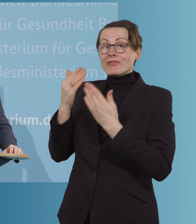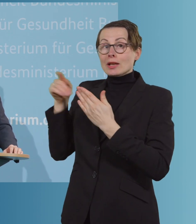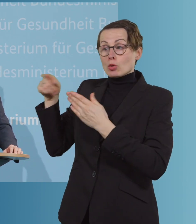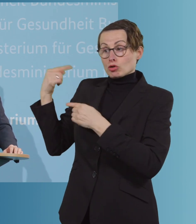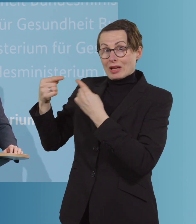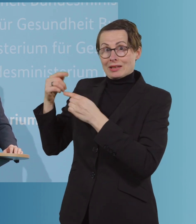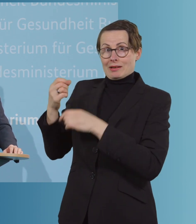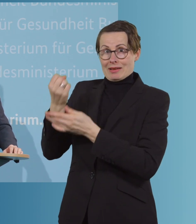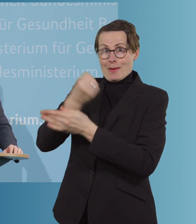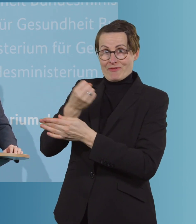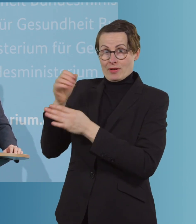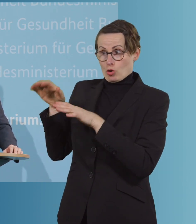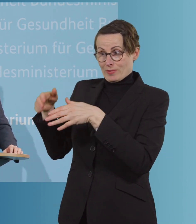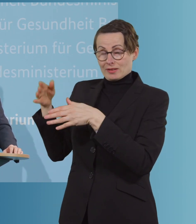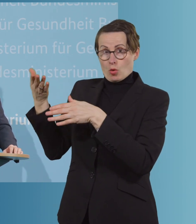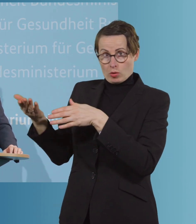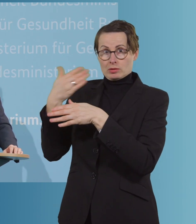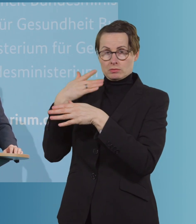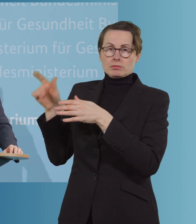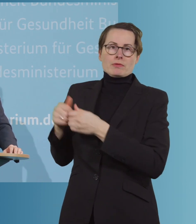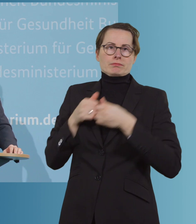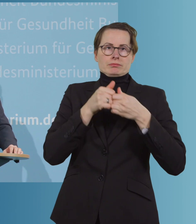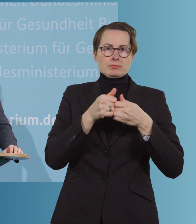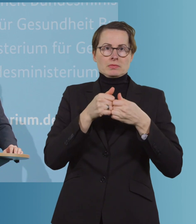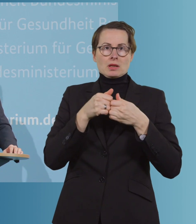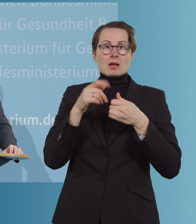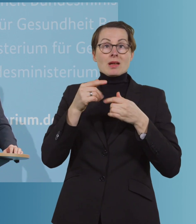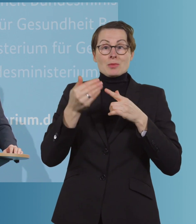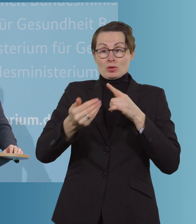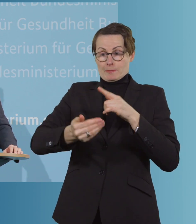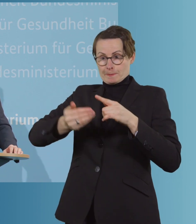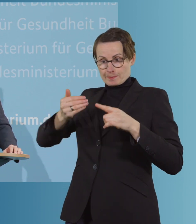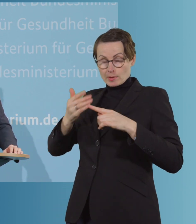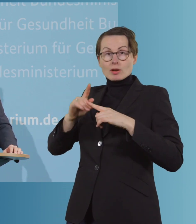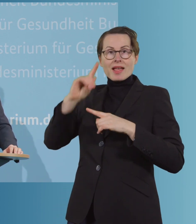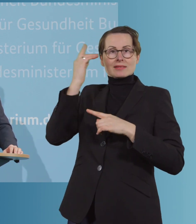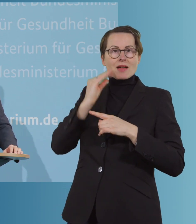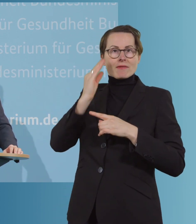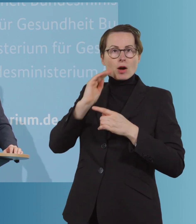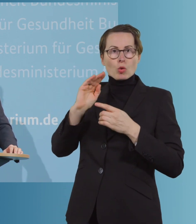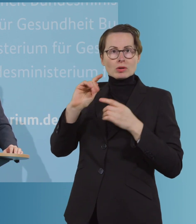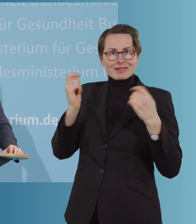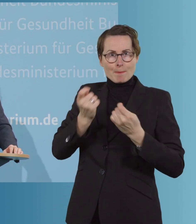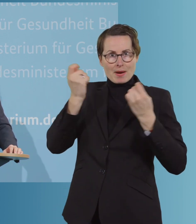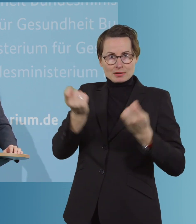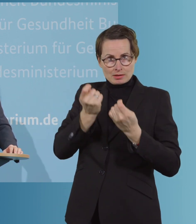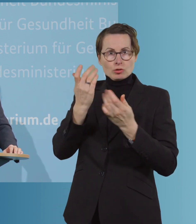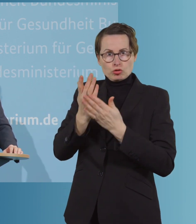Wir reagieren auf erste Erfahrungen mit der Impfkampagne in der Praxis. Ältere können so schneller als geplant